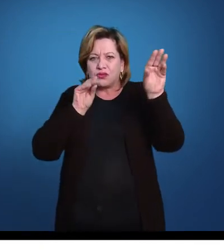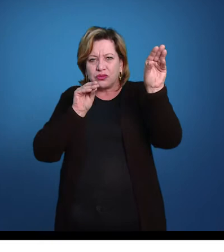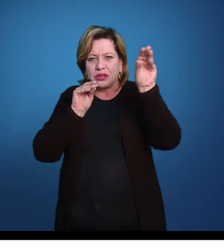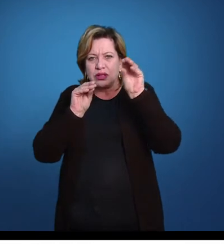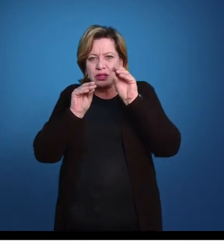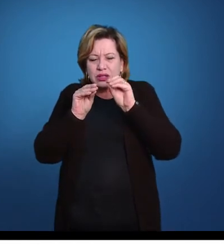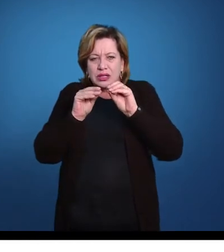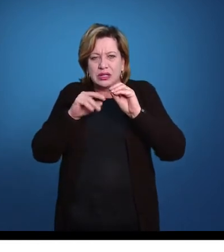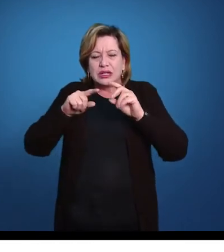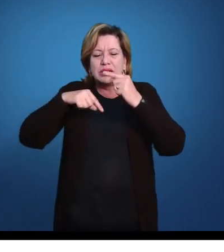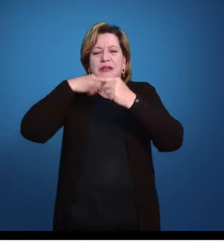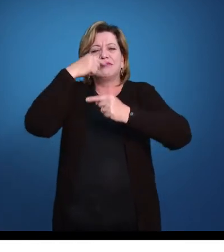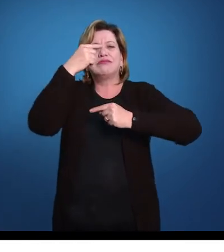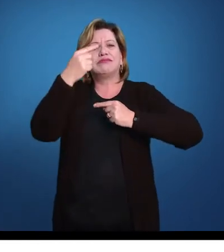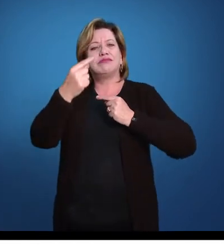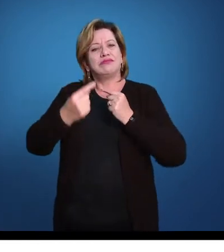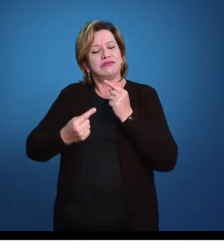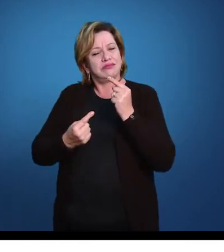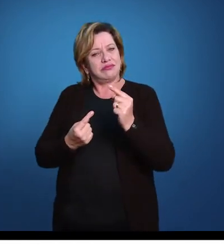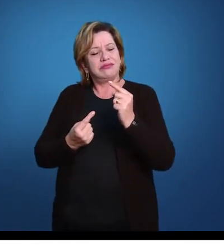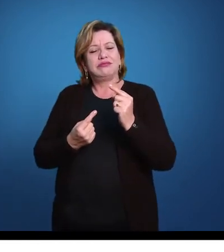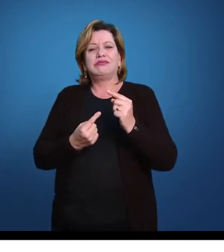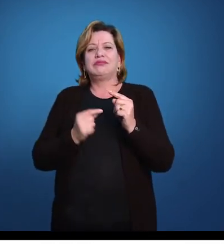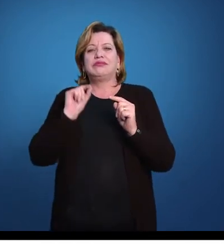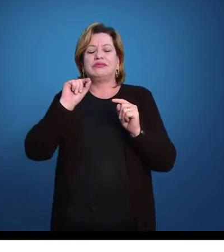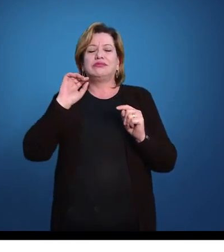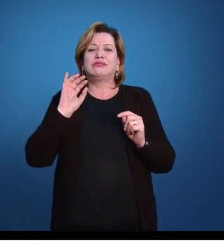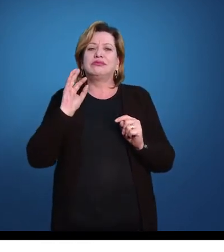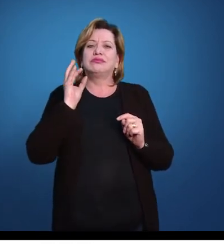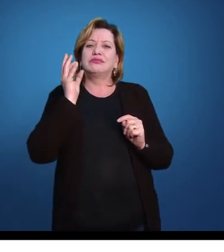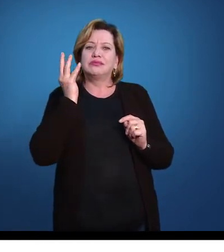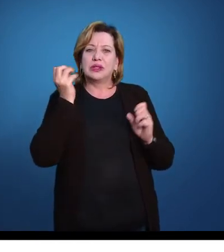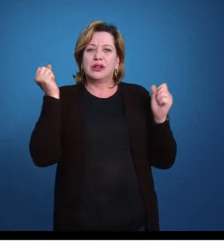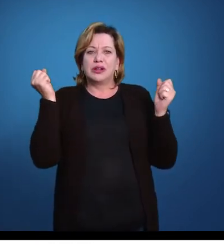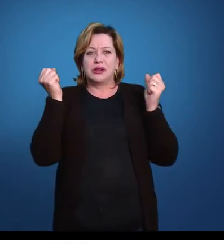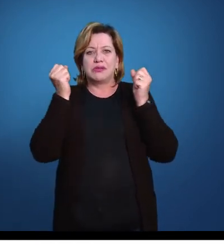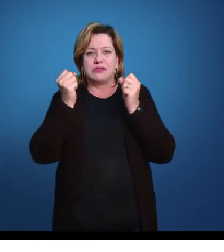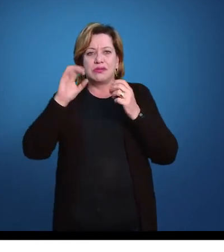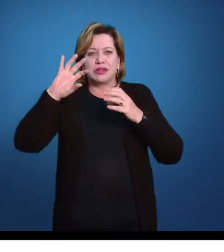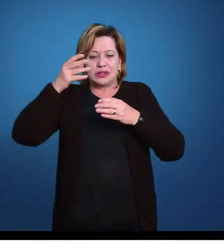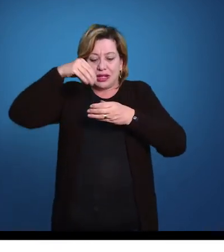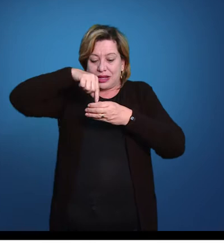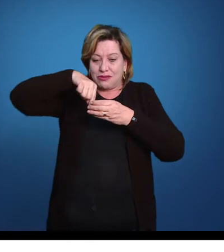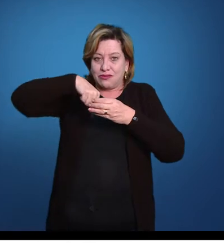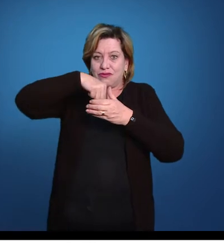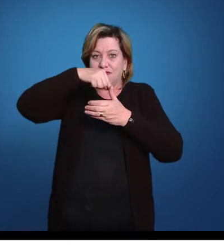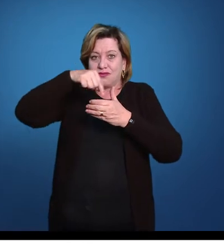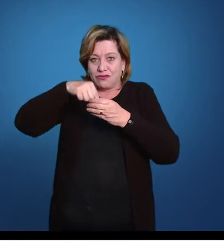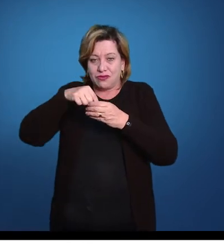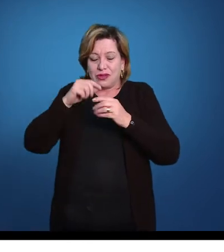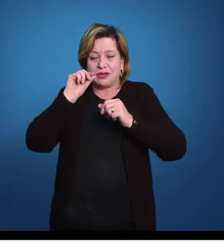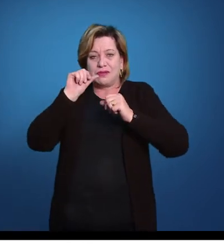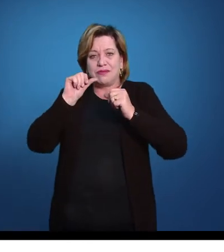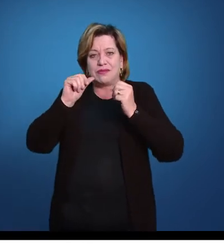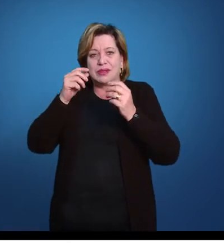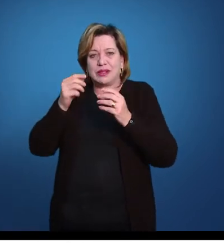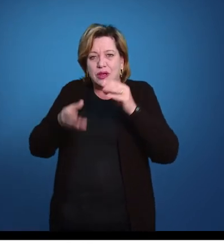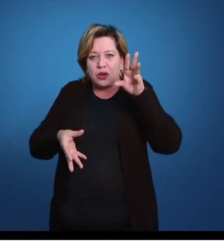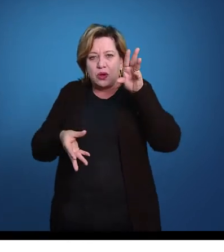segundo momento, o que acontece, que pode ter acontecido isso dentro do tubo ou já fora do tubo, é um encurtamento do corpo,